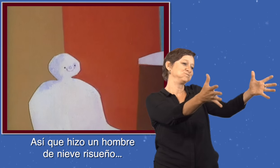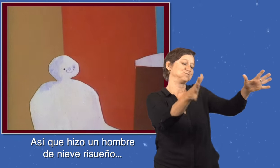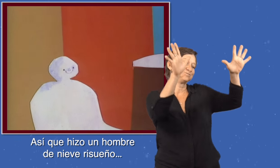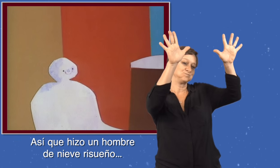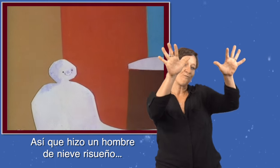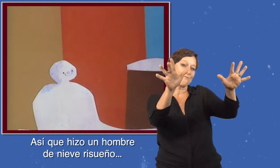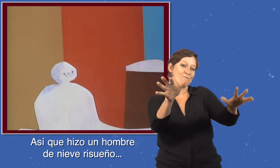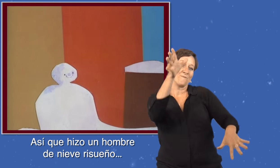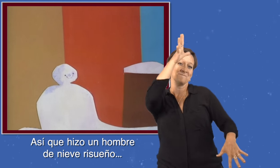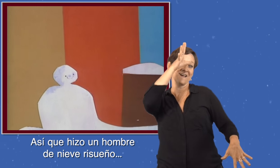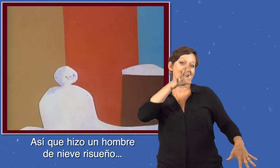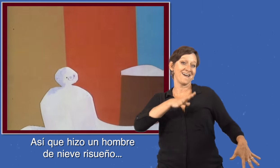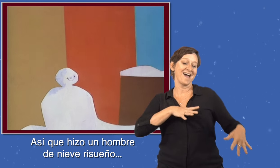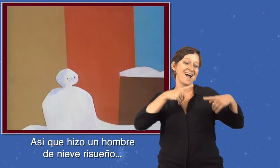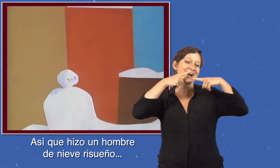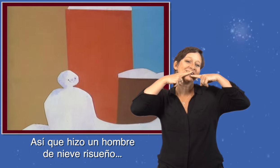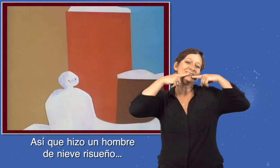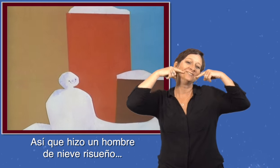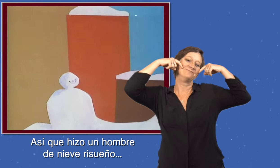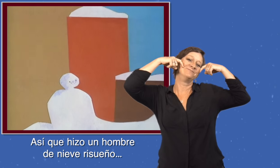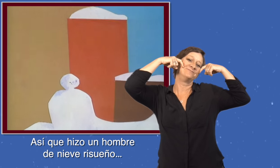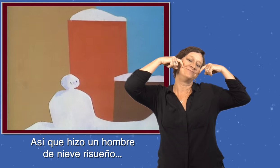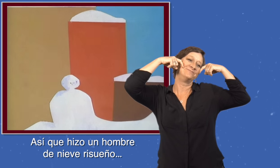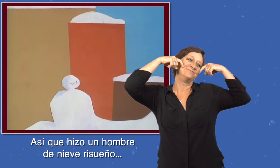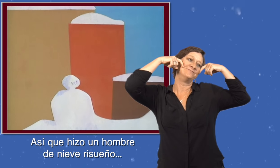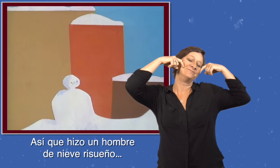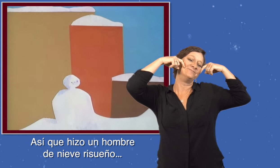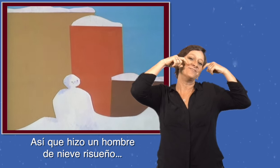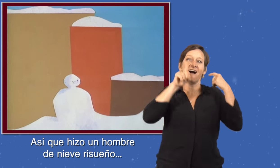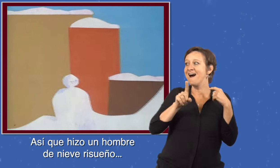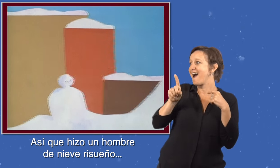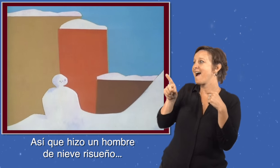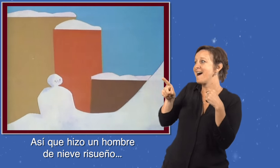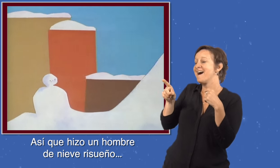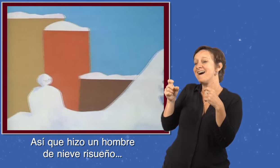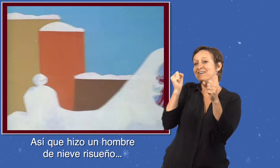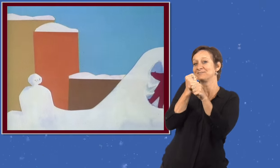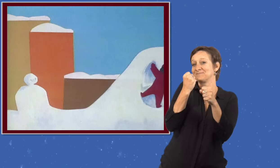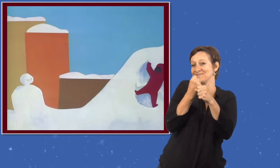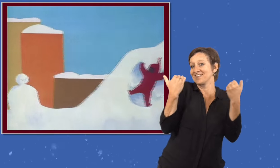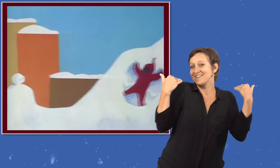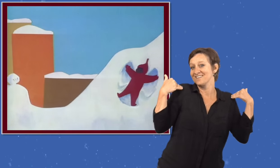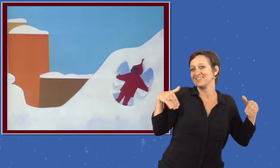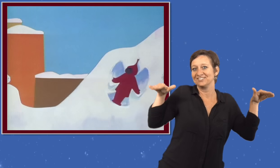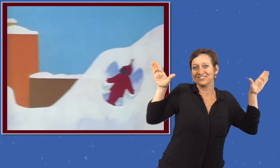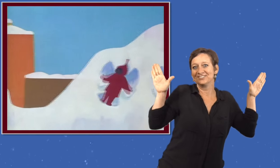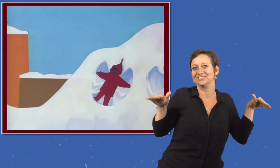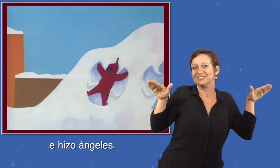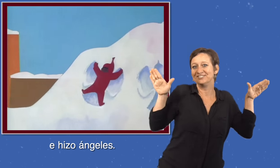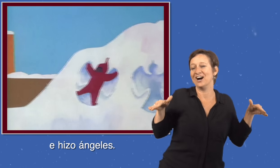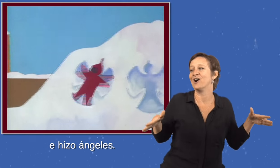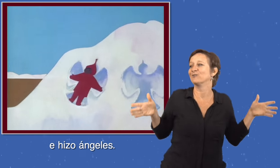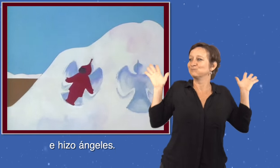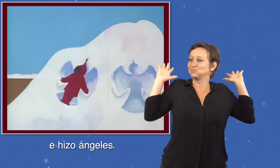Así que hizo un hombre de nieve risueño. E hizo ángeles.